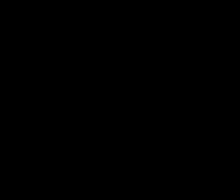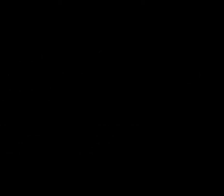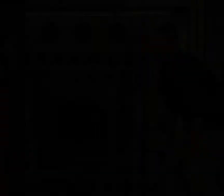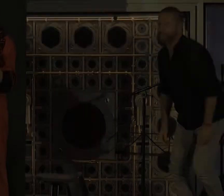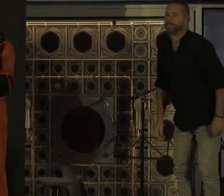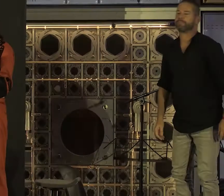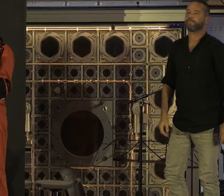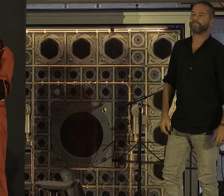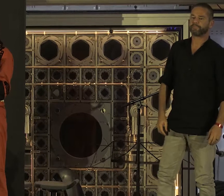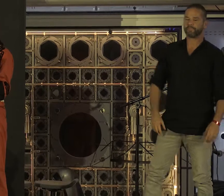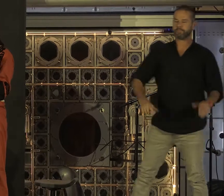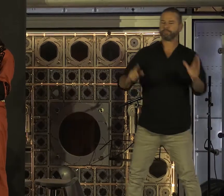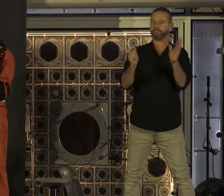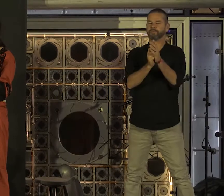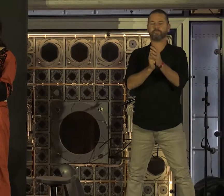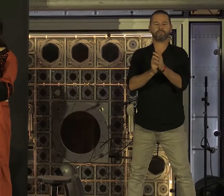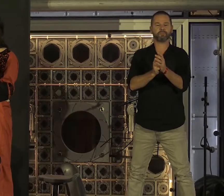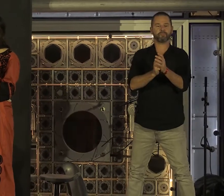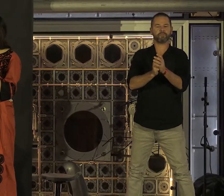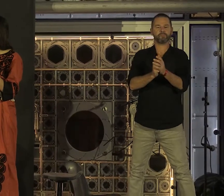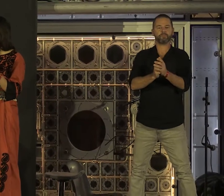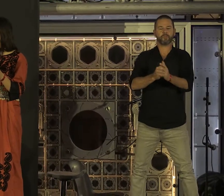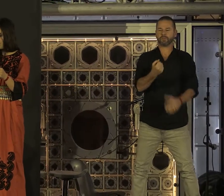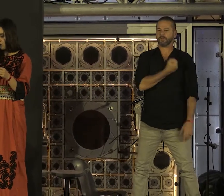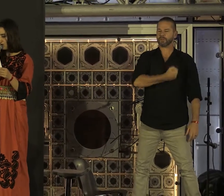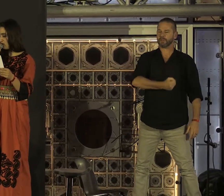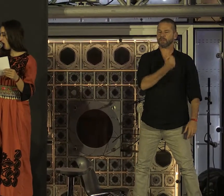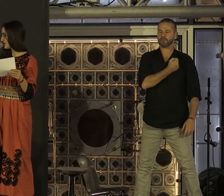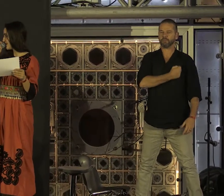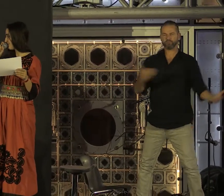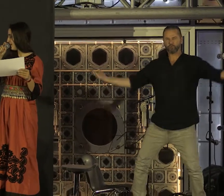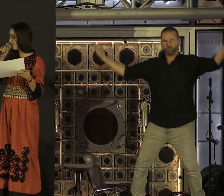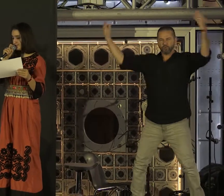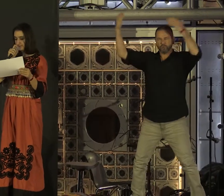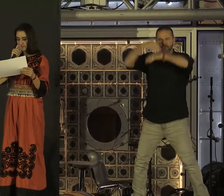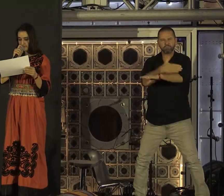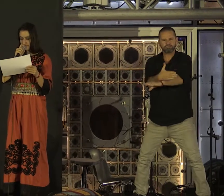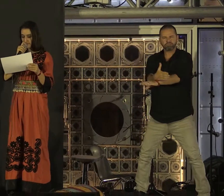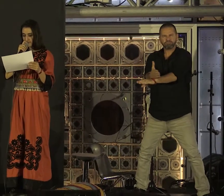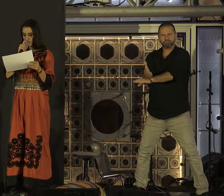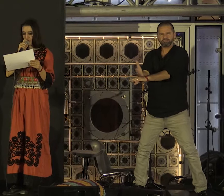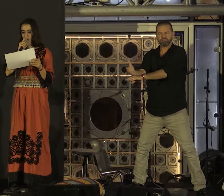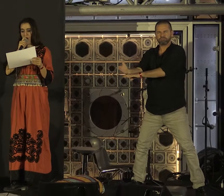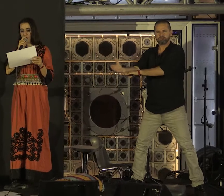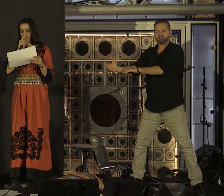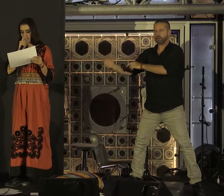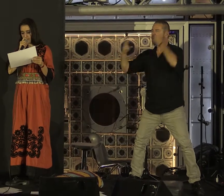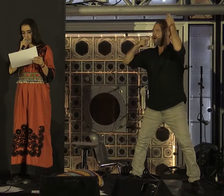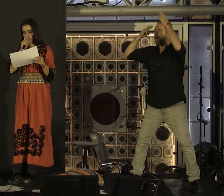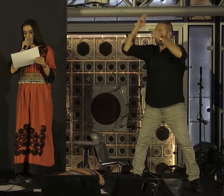Tard dans la nuit, il sort de la salle obscure des rêves, au bras de sa femme. Dehors, dans une